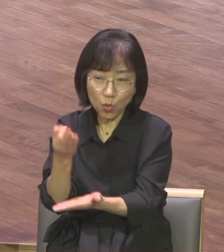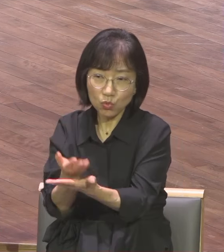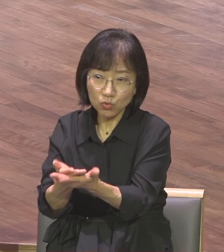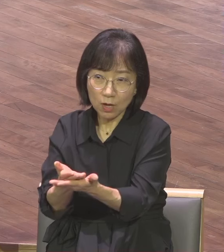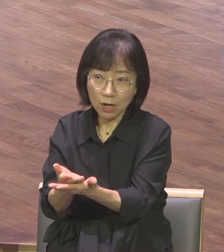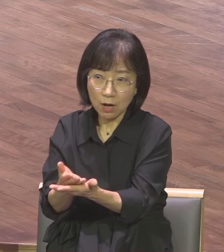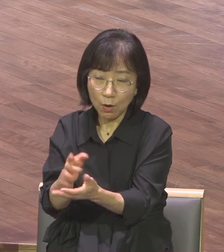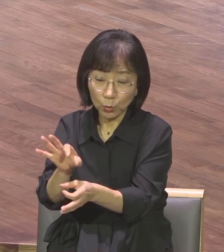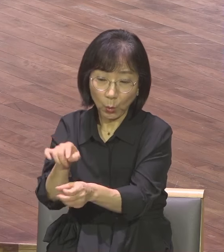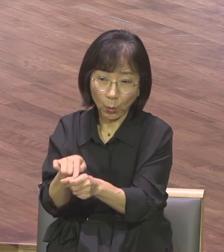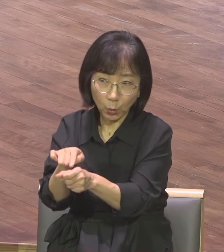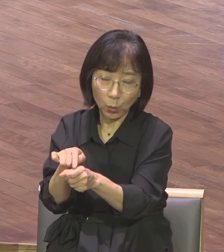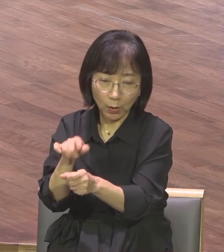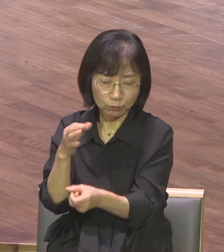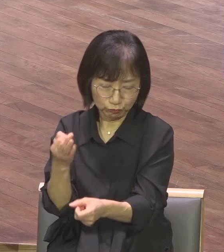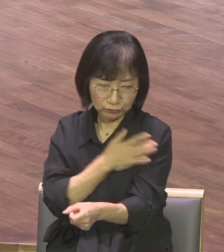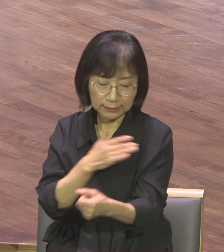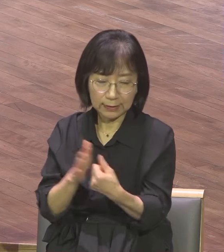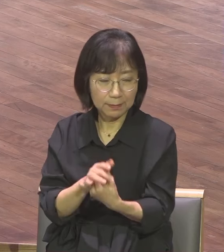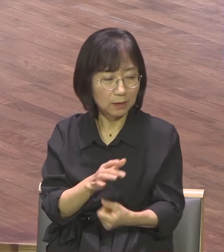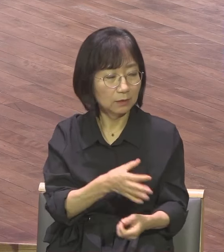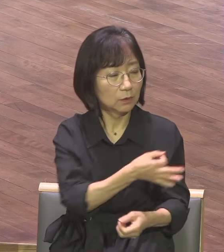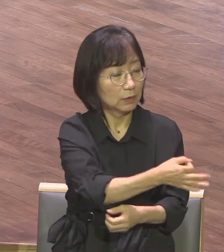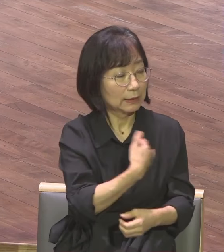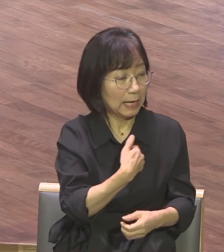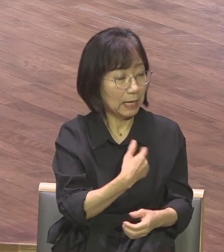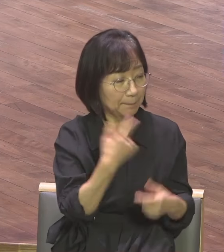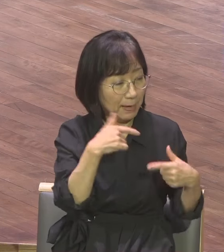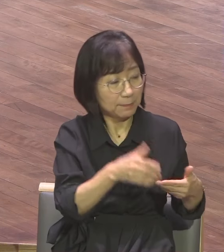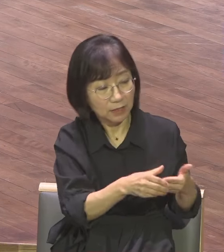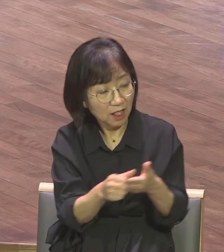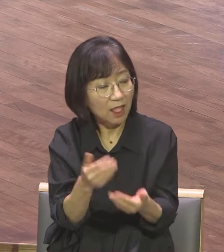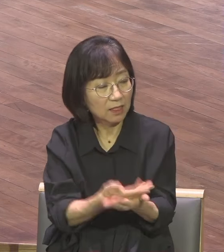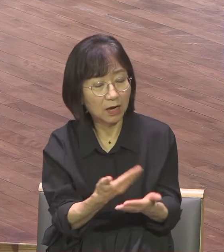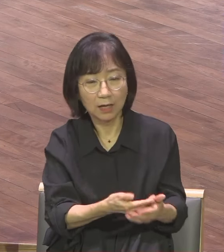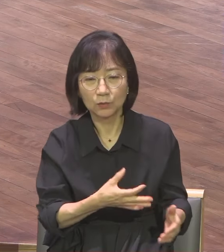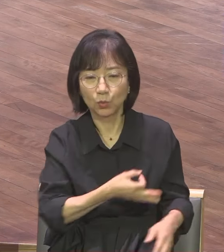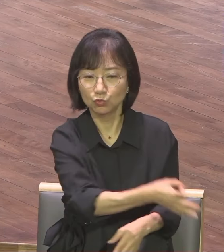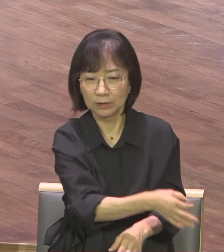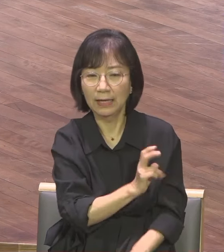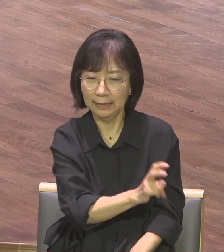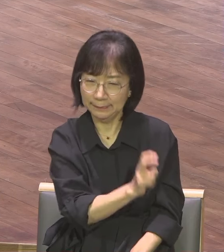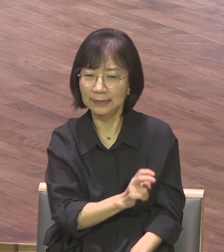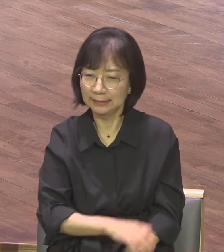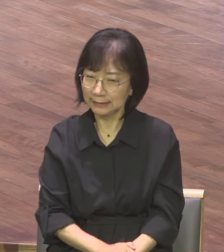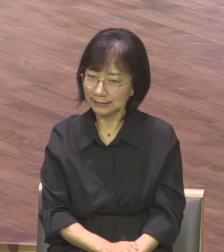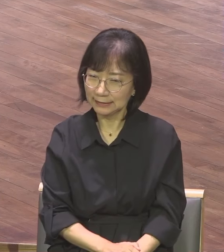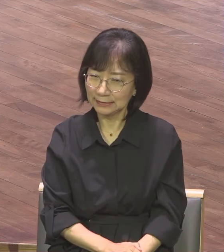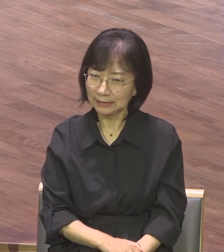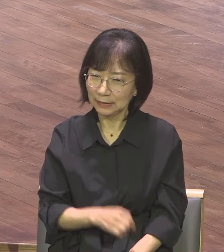일꾼이 있었을 거예요 그렇지 않으면 날마다 데려다 줄 수 없어요 봉사도 여러분 한두 번이지